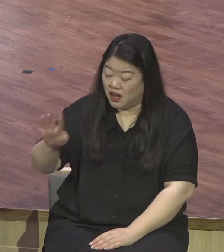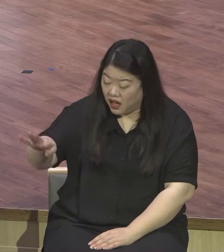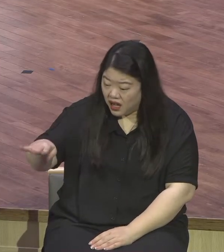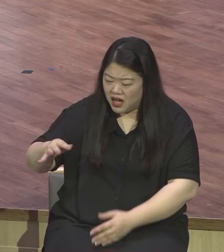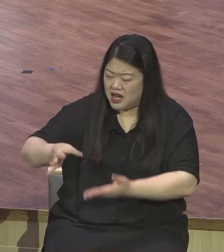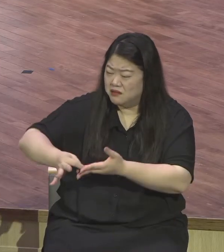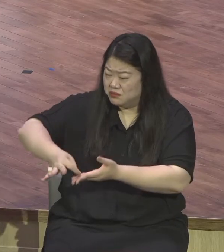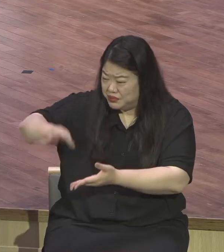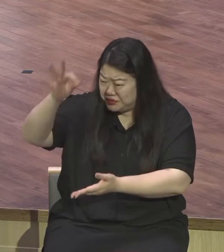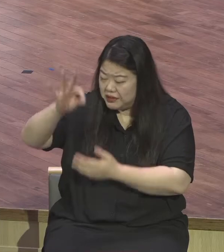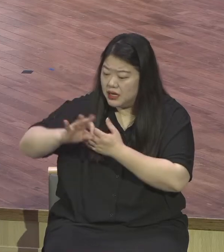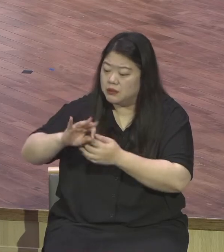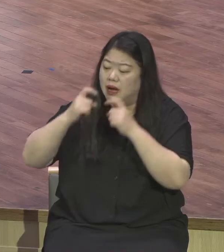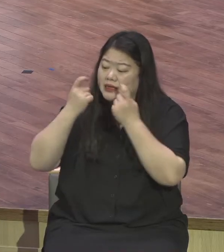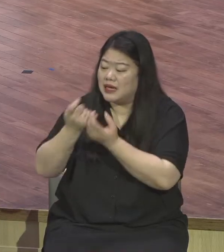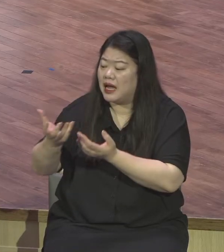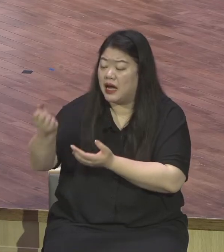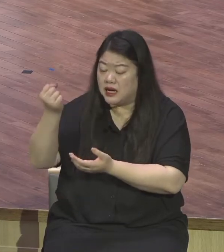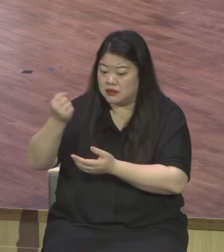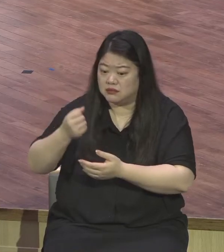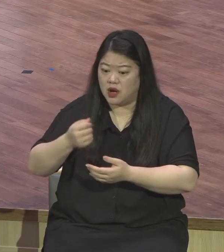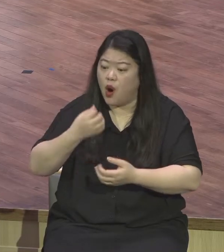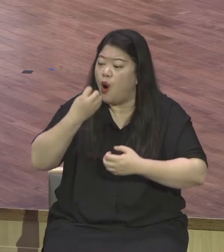가난자들에게 주는 것이 더 낫지 않겠느냐